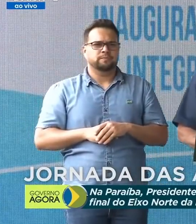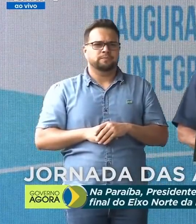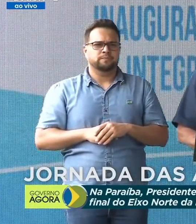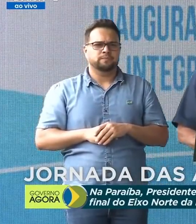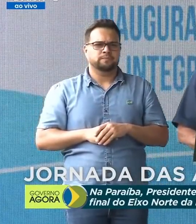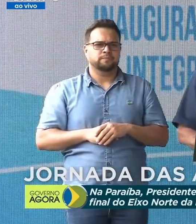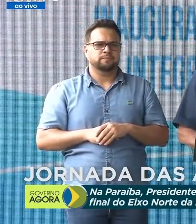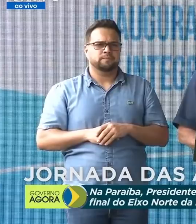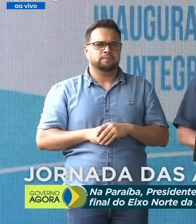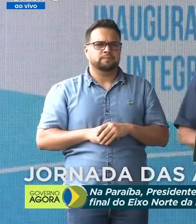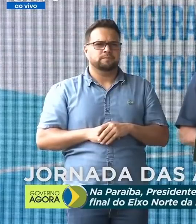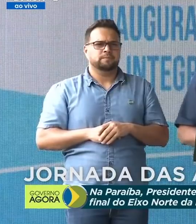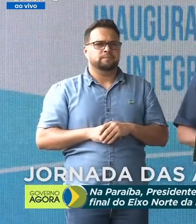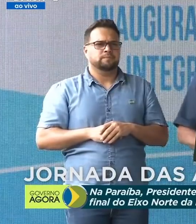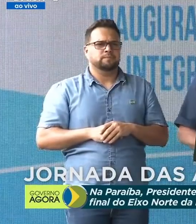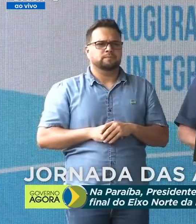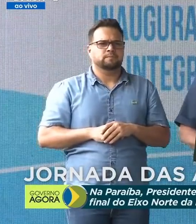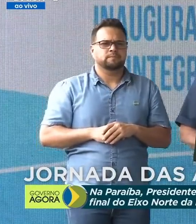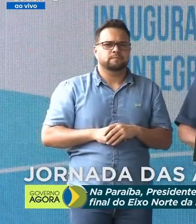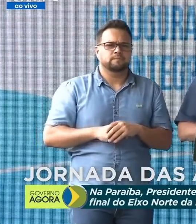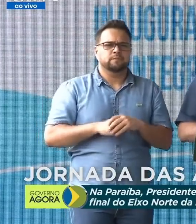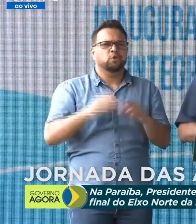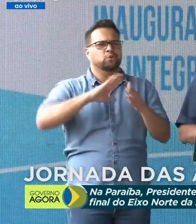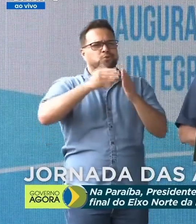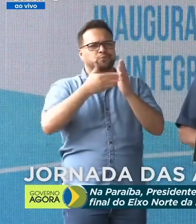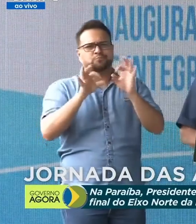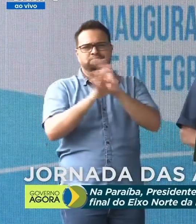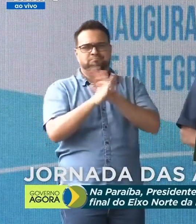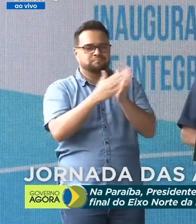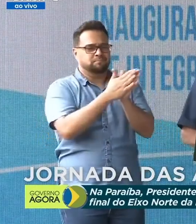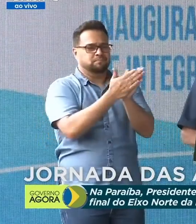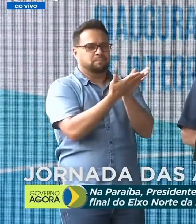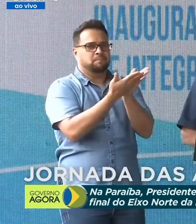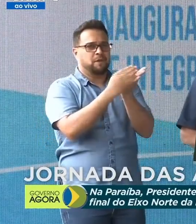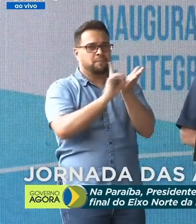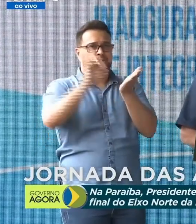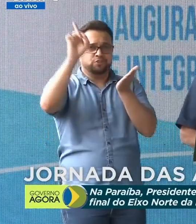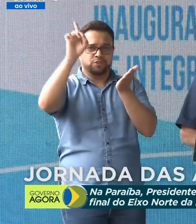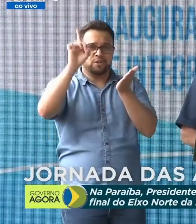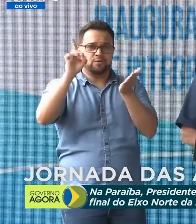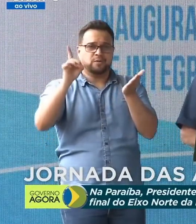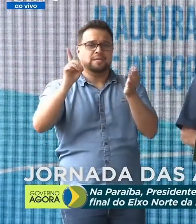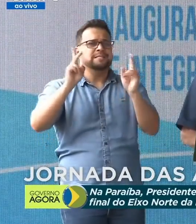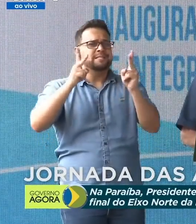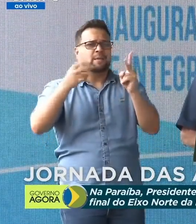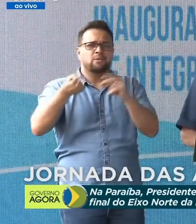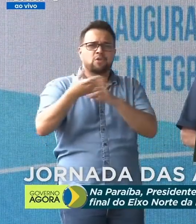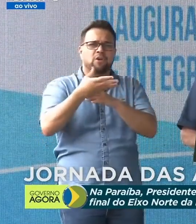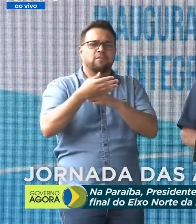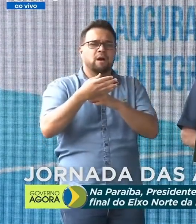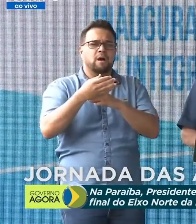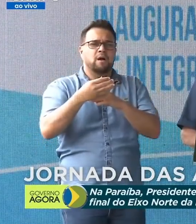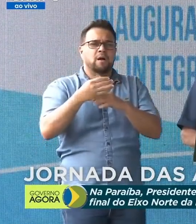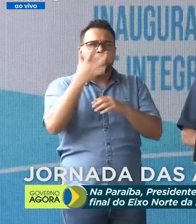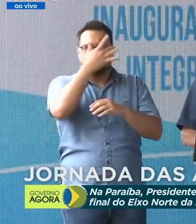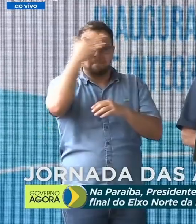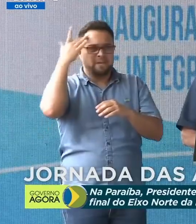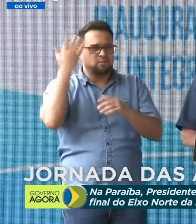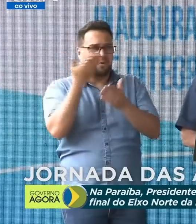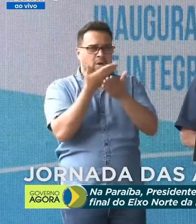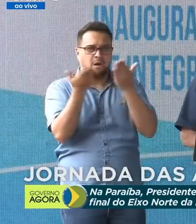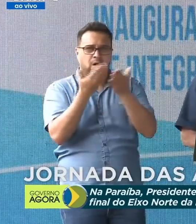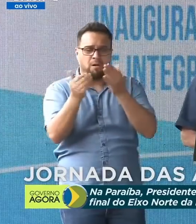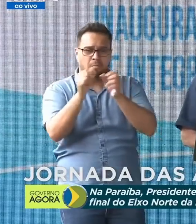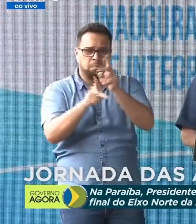Tem uma velha passagem, né? Porque tudo que se fala da Bíblia é uma velha passagem, mas sempre atual. Por falta de conhecimento, o meu povo